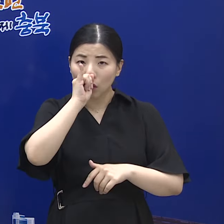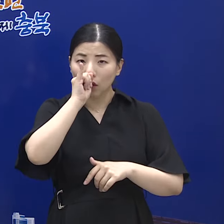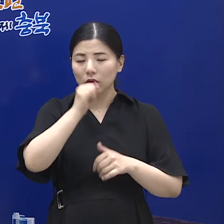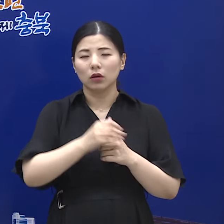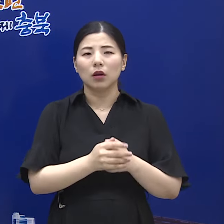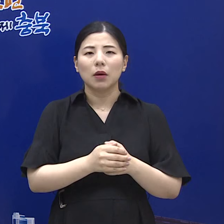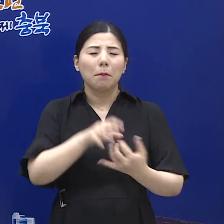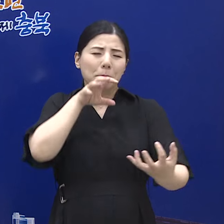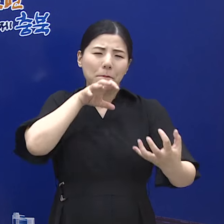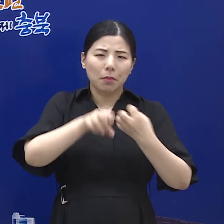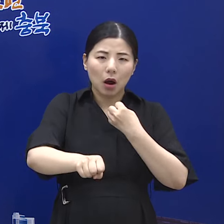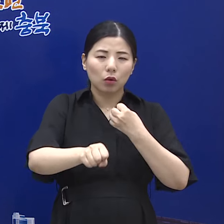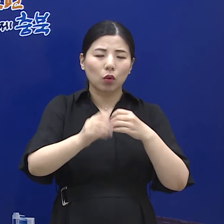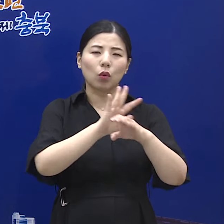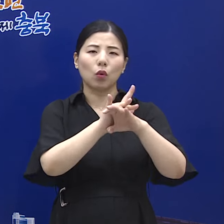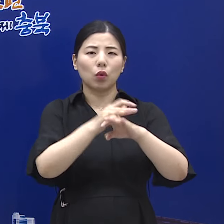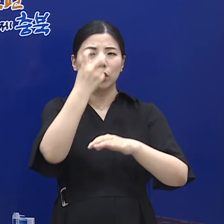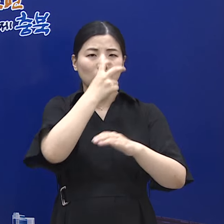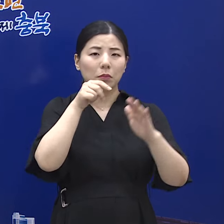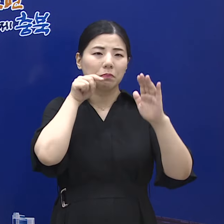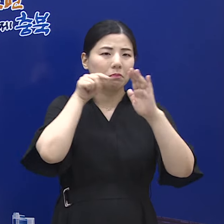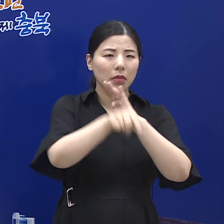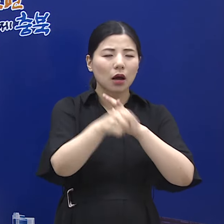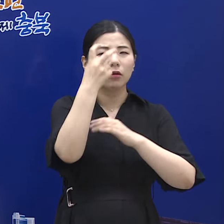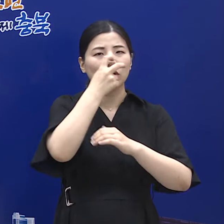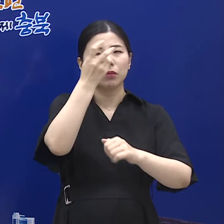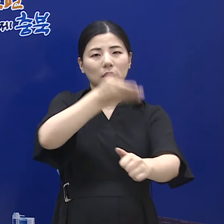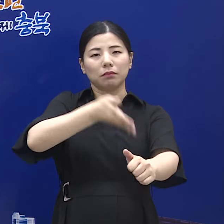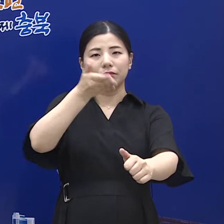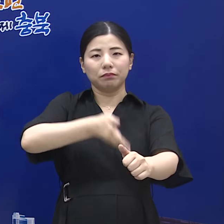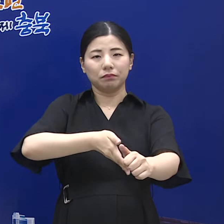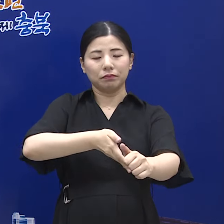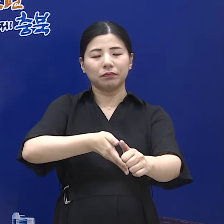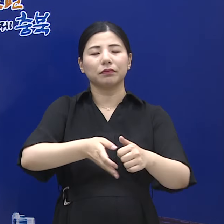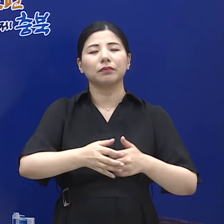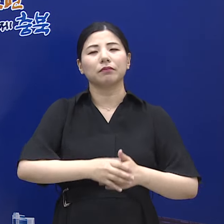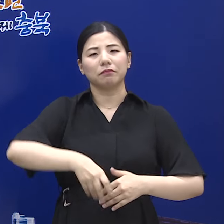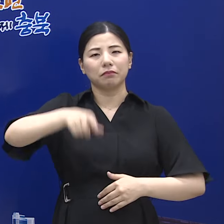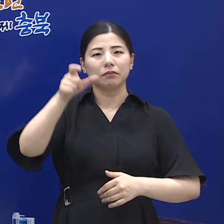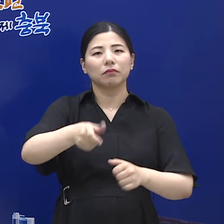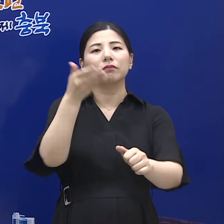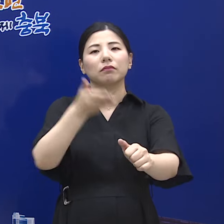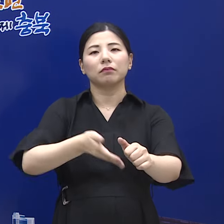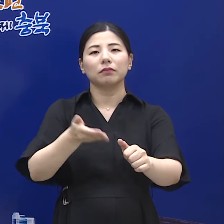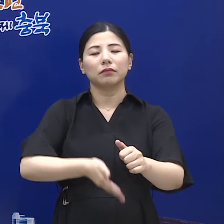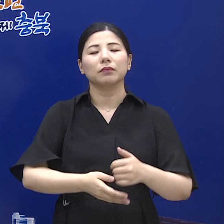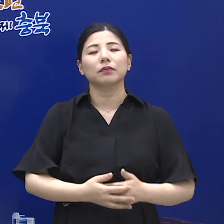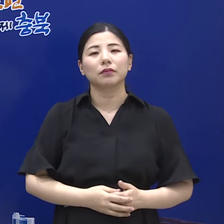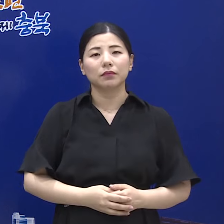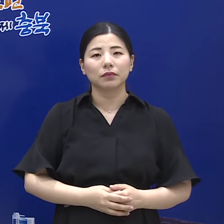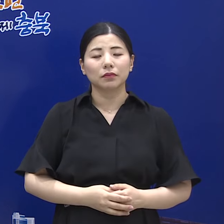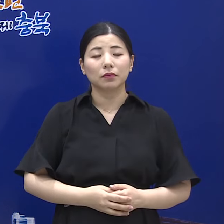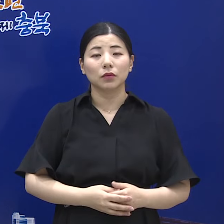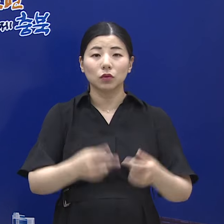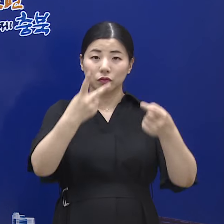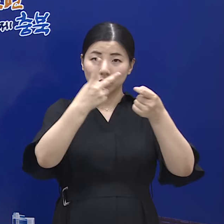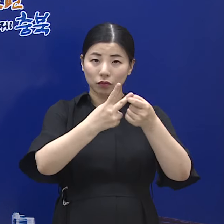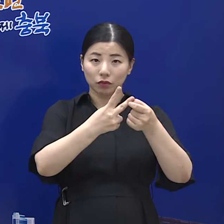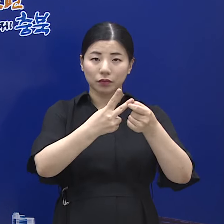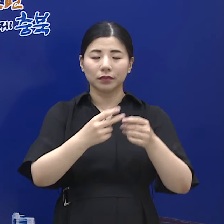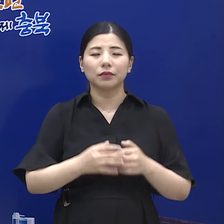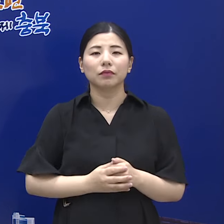지체없이 선별진료소에서 진단검사를 받으시길 강력히 권고합니다. 둘째